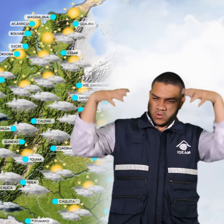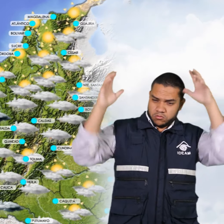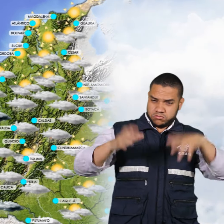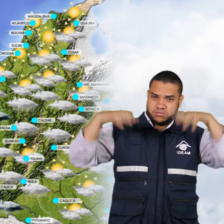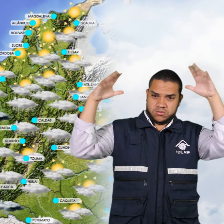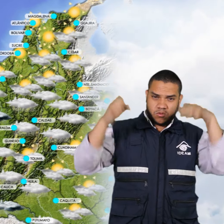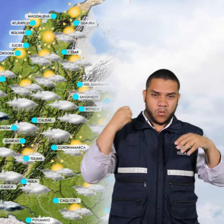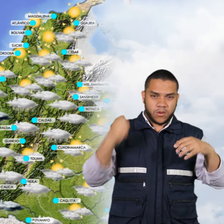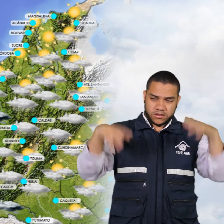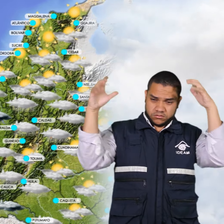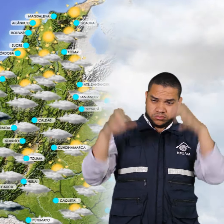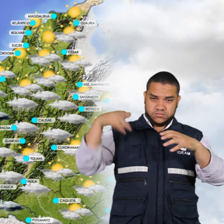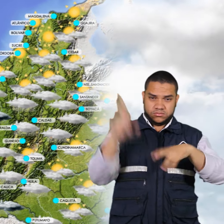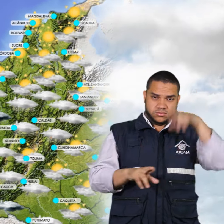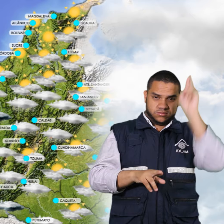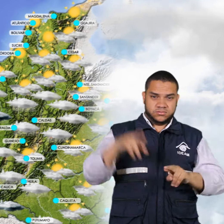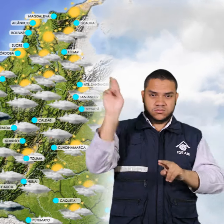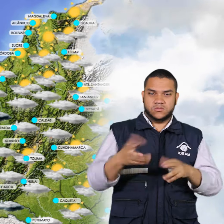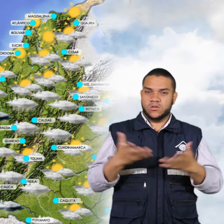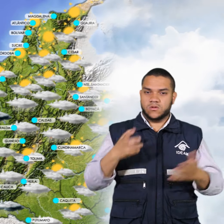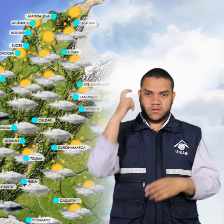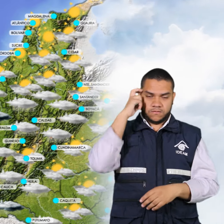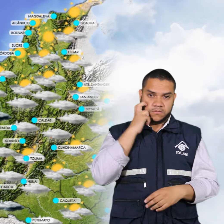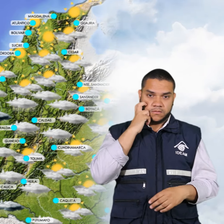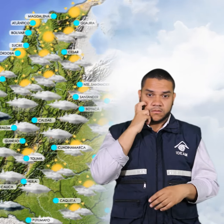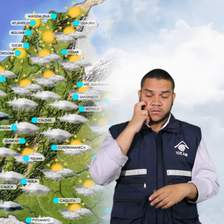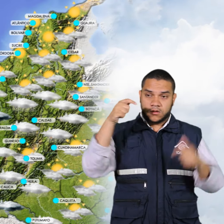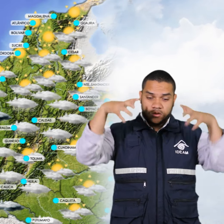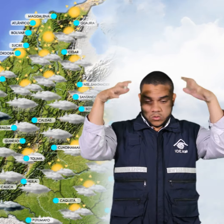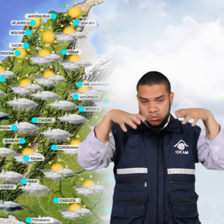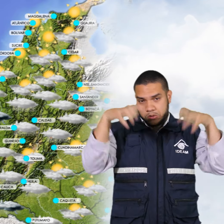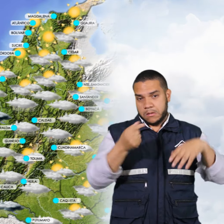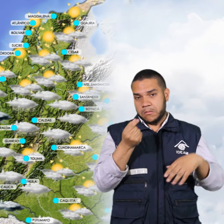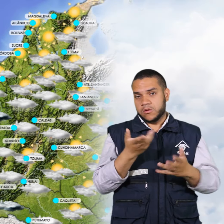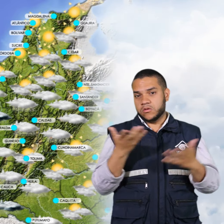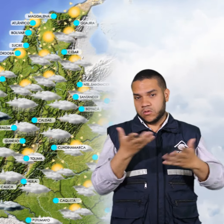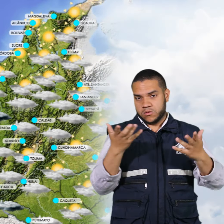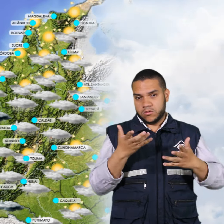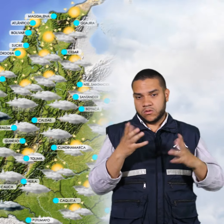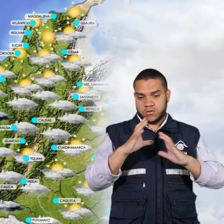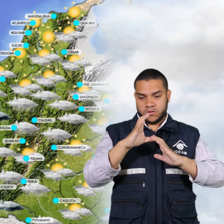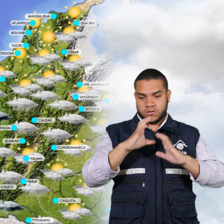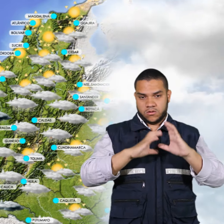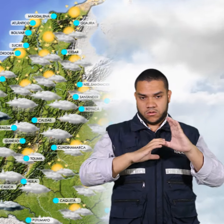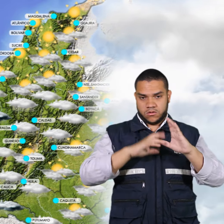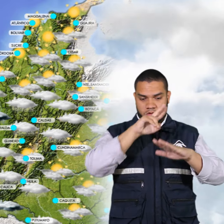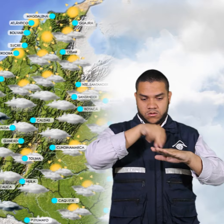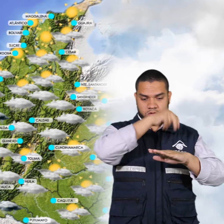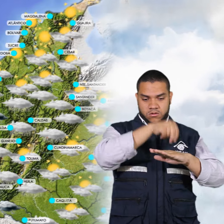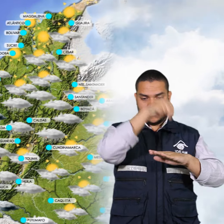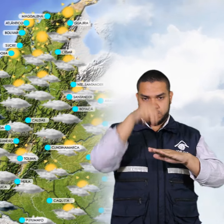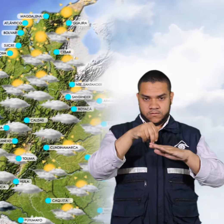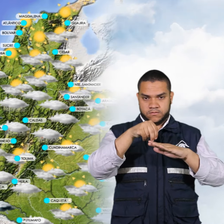tormentas eléctricas especialmente en el departamento del chocó condiciones de lluvias ligeras en sectores de cauca y nariño